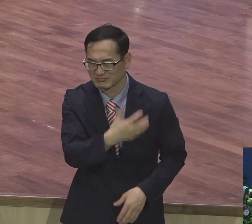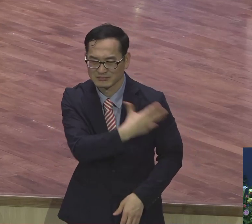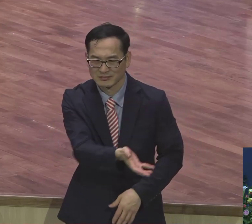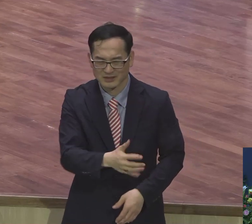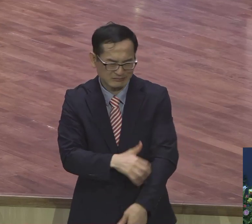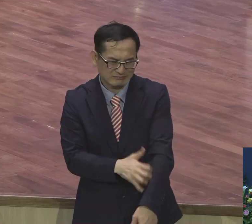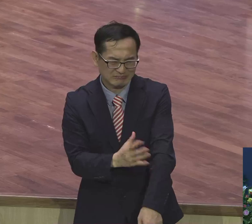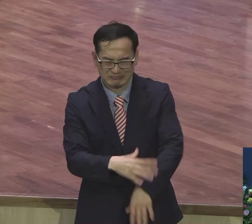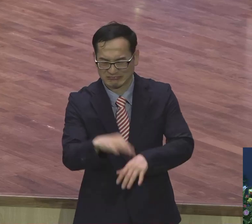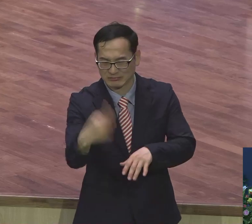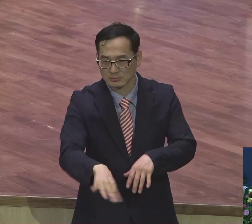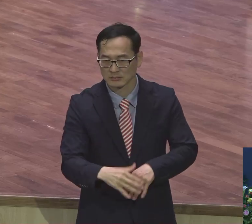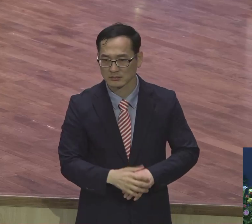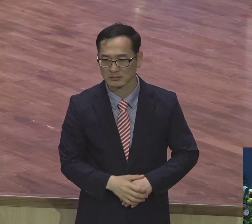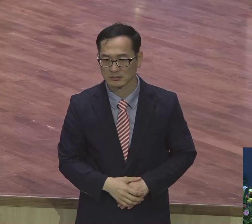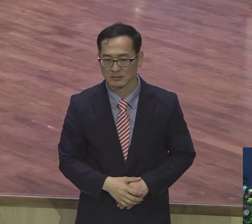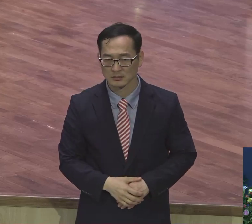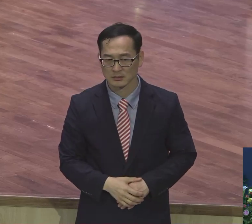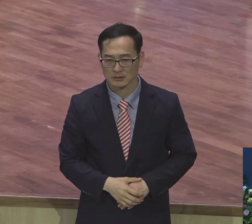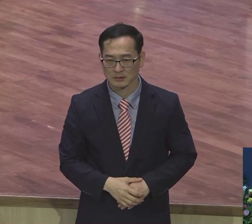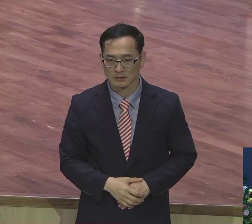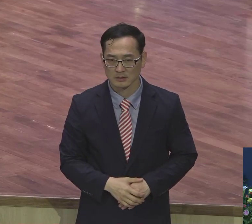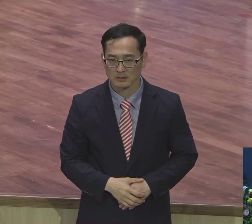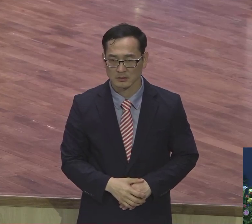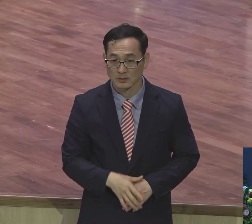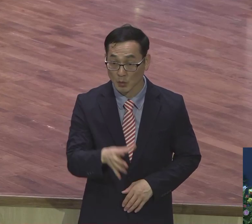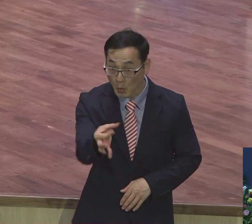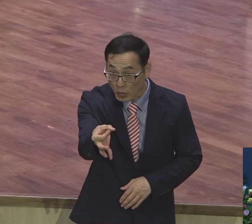불신자하고 똑같아. 창세 삼장이야. 나도 운심이야.